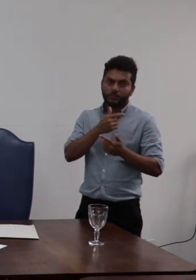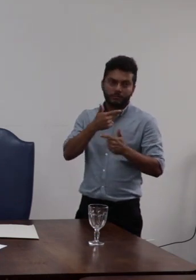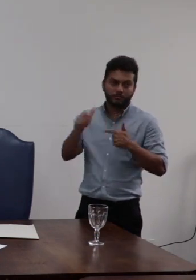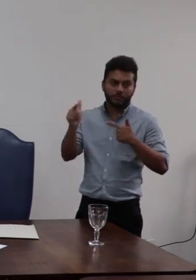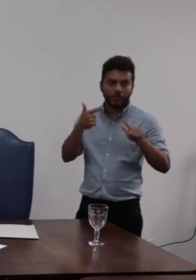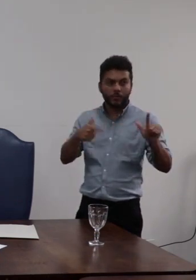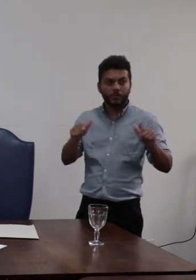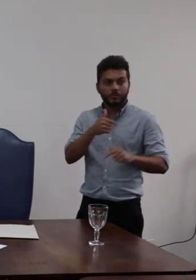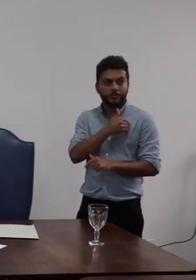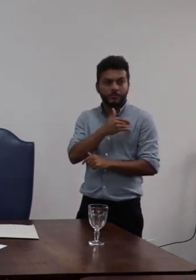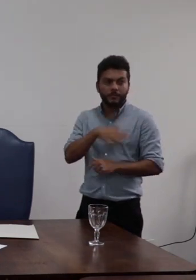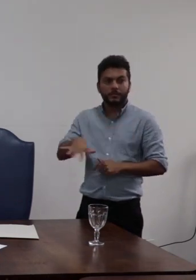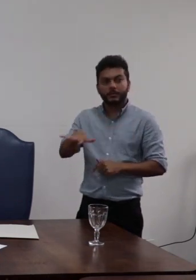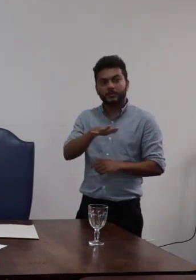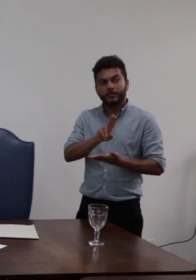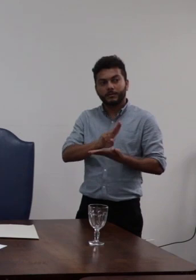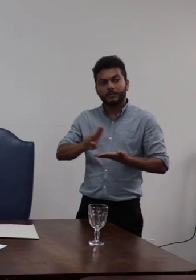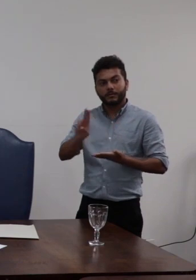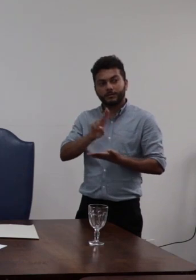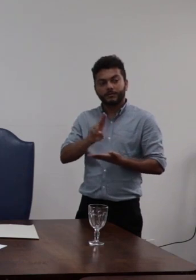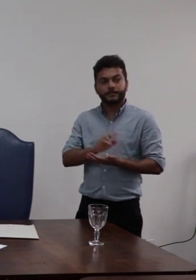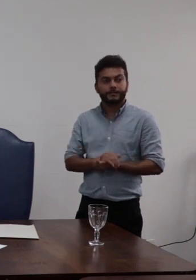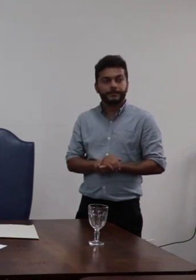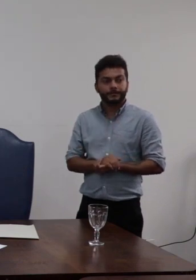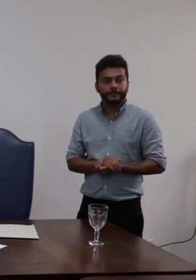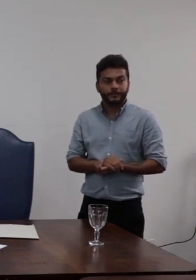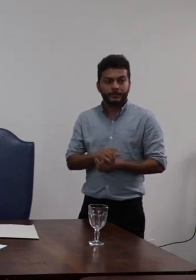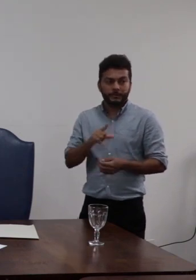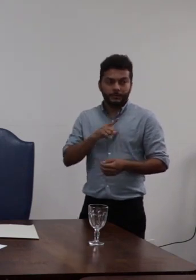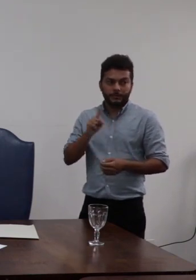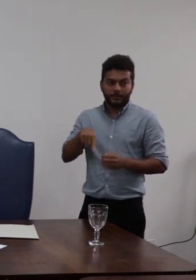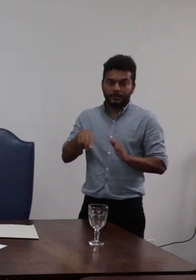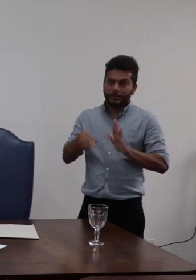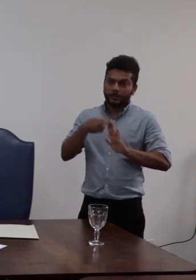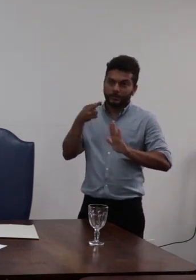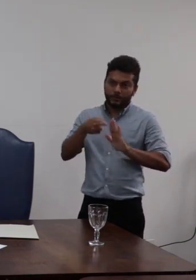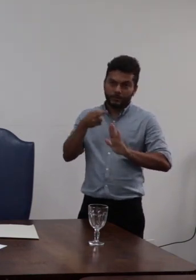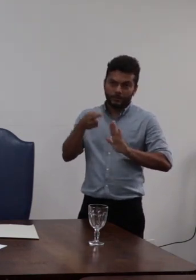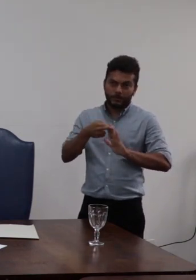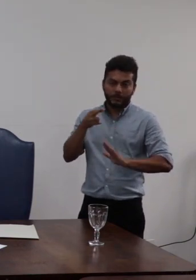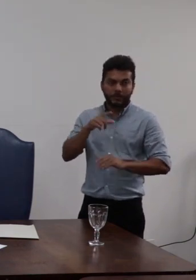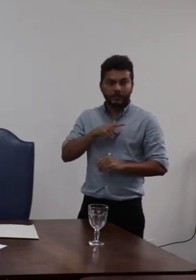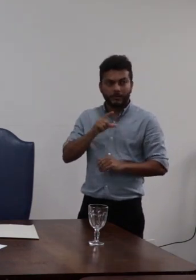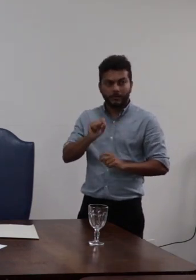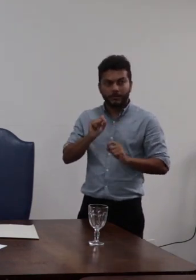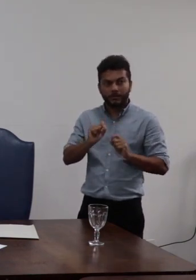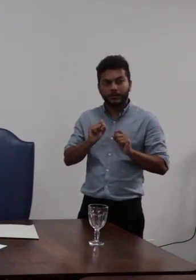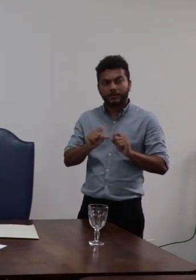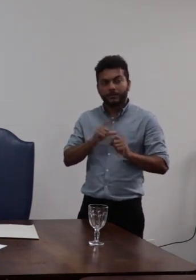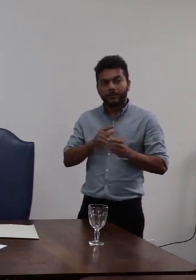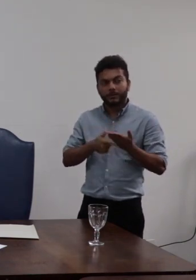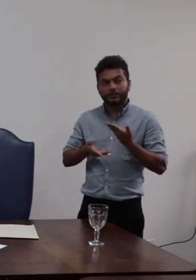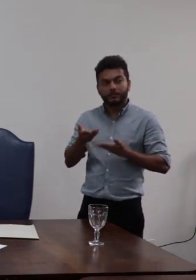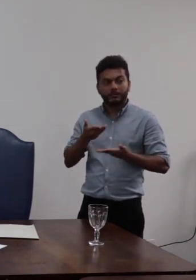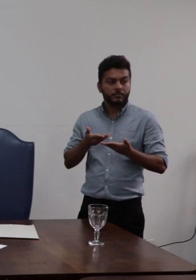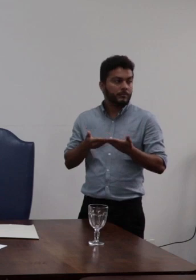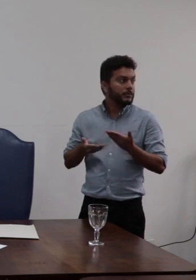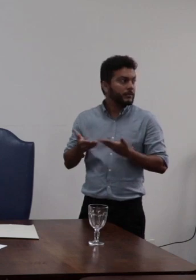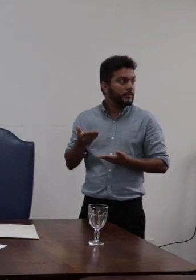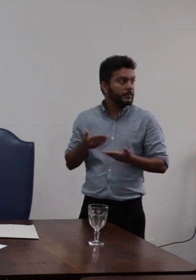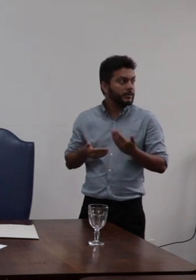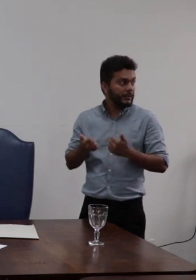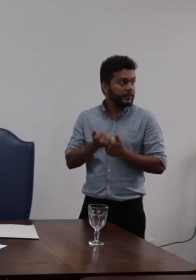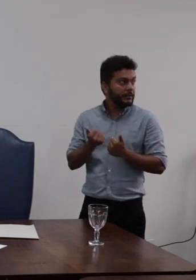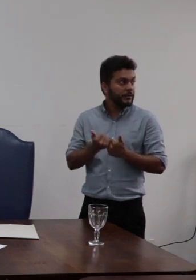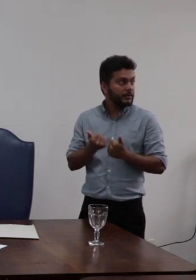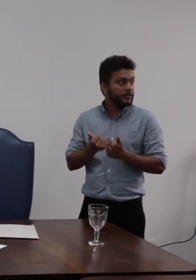âmbito da PNB a resolução é essa que contou com a colaboração de técnicos administrativos da seção sindical do assunto